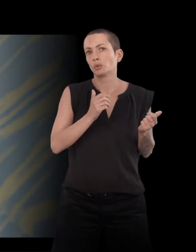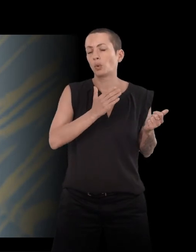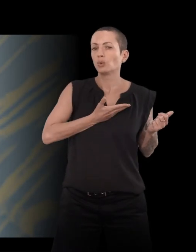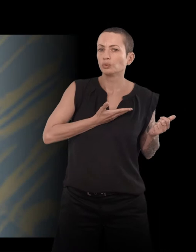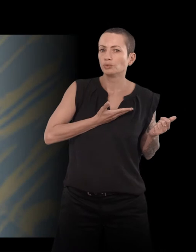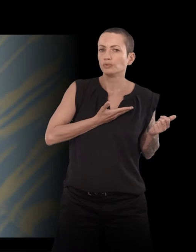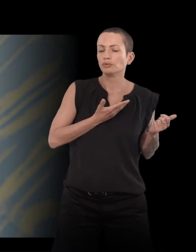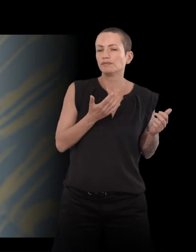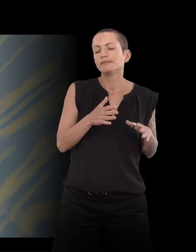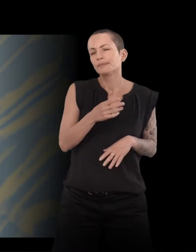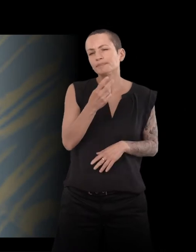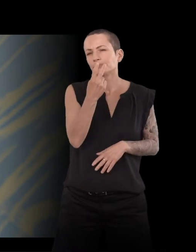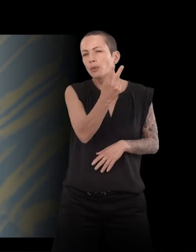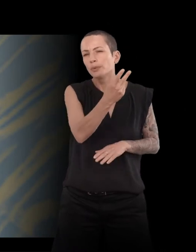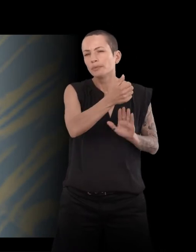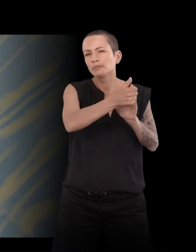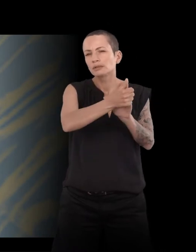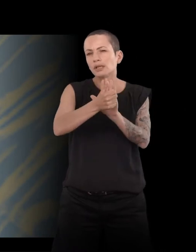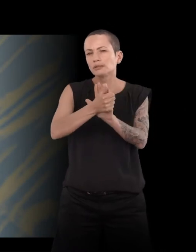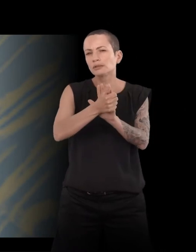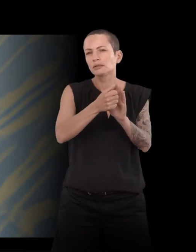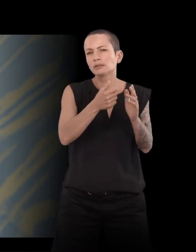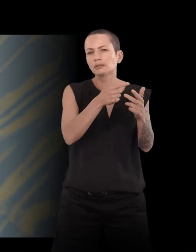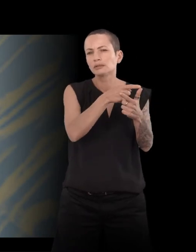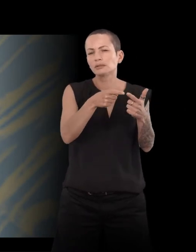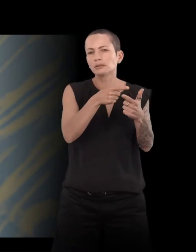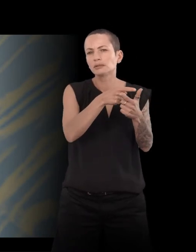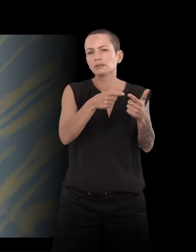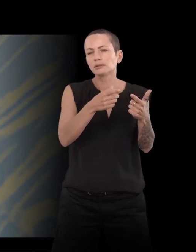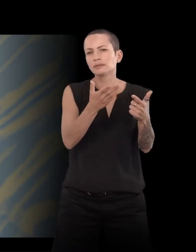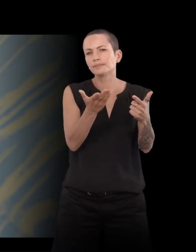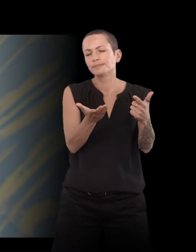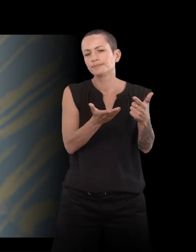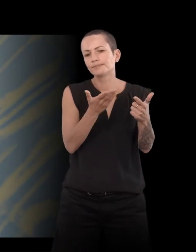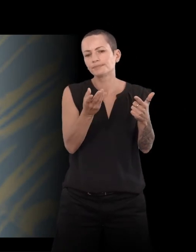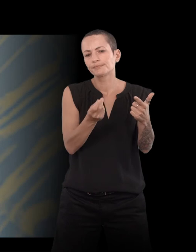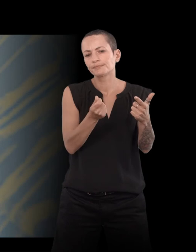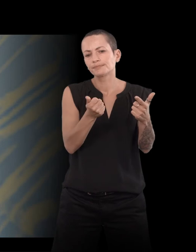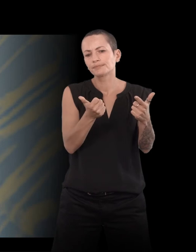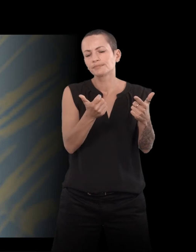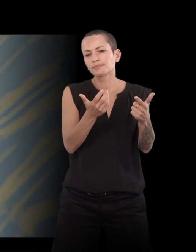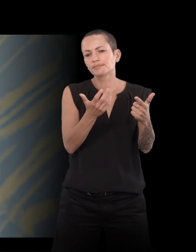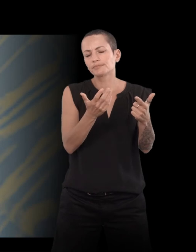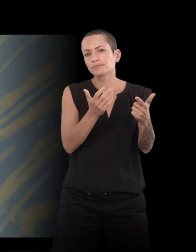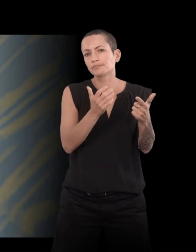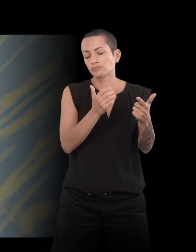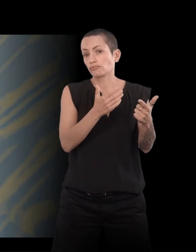dont j'ai connu l'existence. Il y en a un